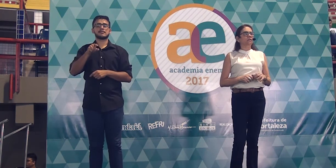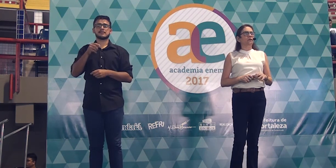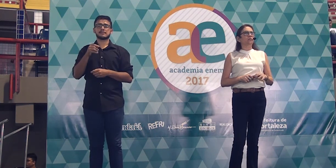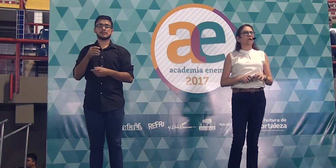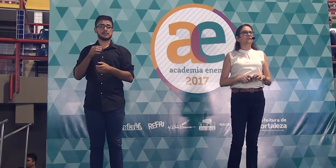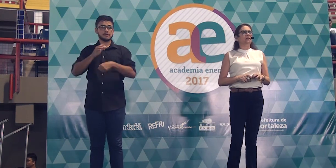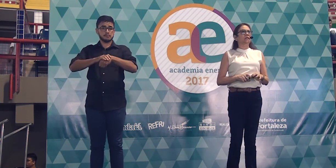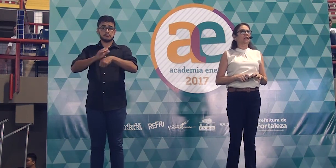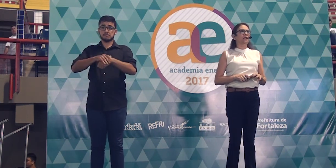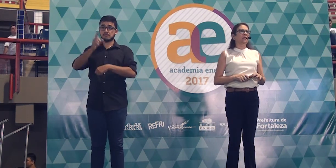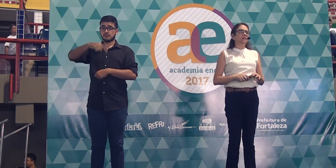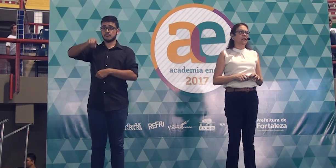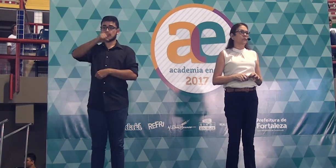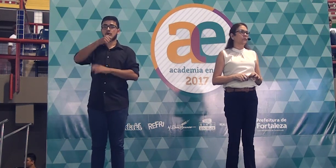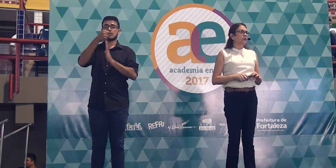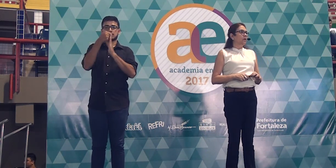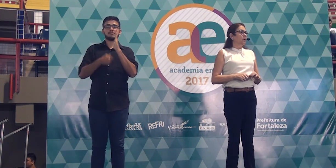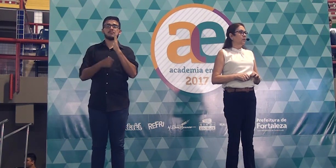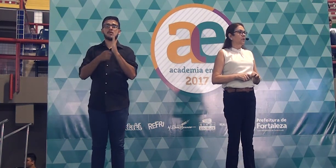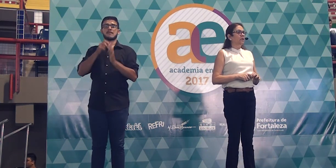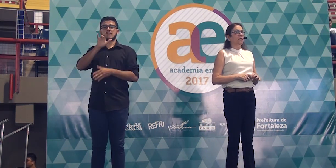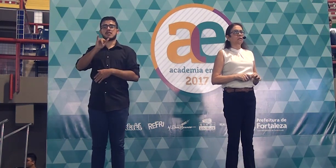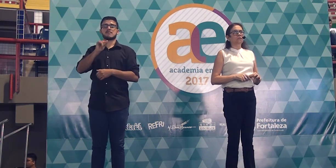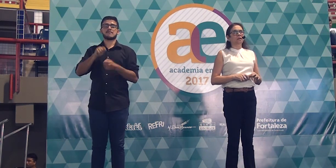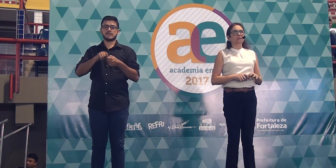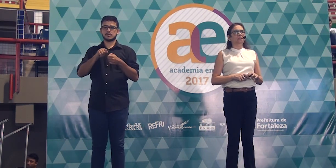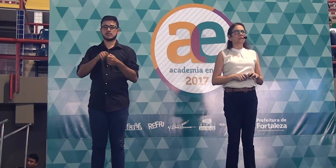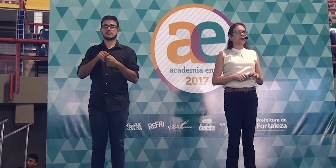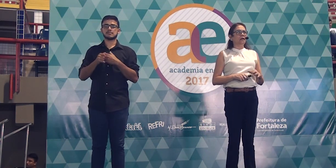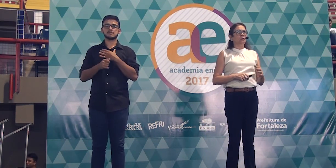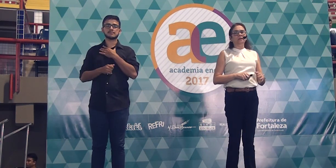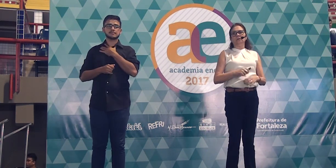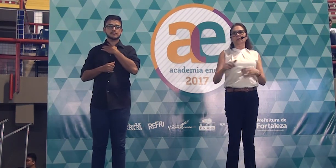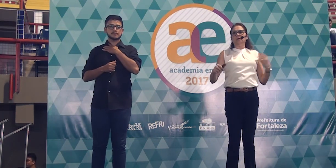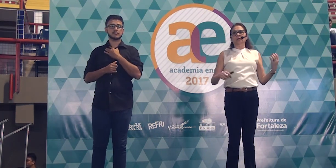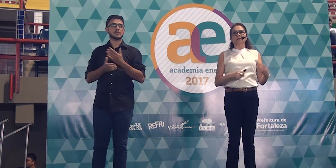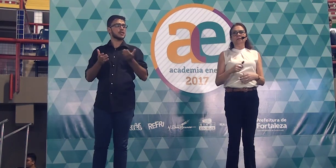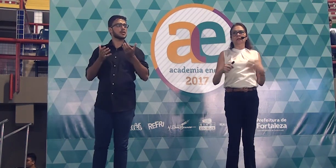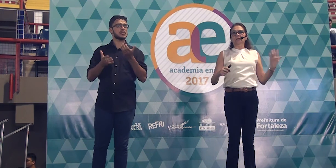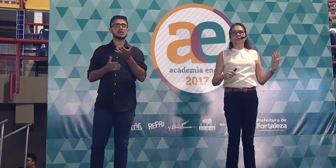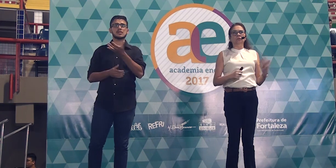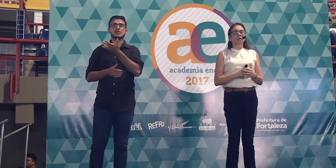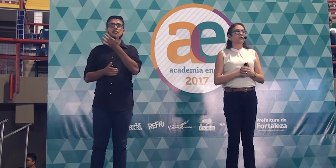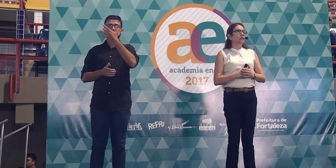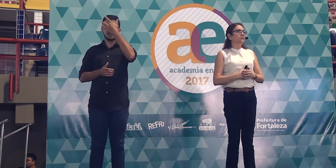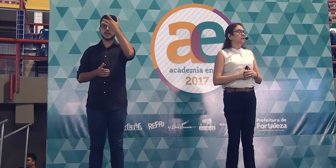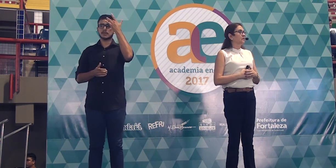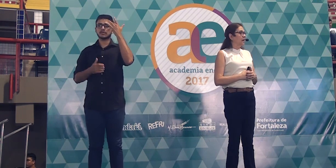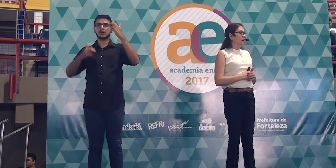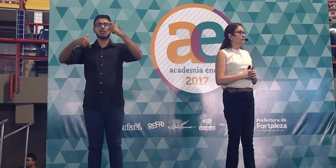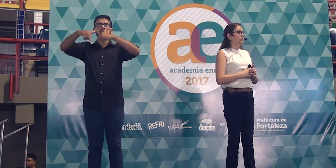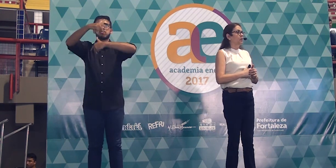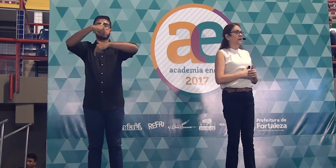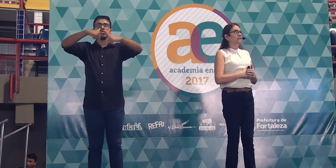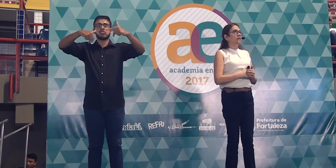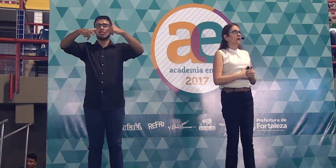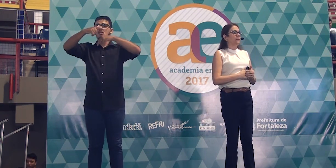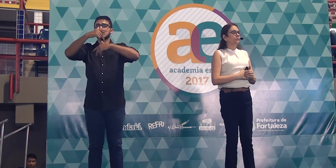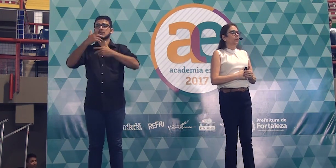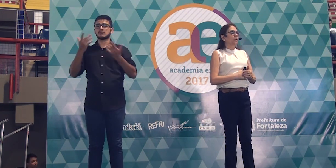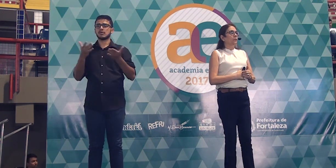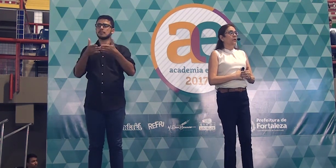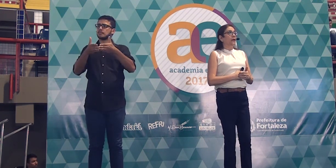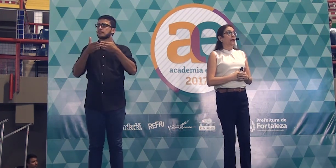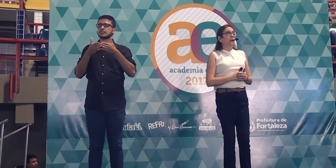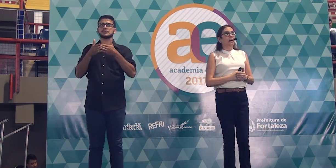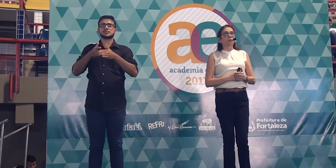que vocês vão ter que fazer na redação. Eu queria solicitar com o pessoal que está andando, vamos sentar, vamos começar,